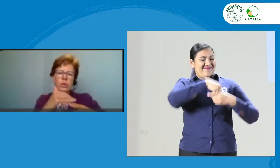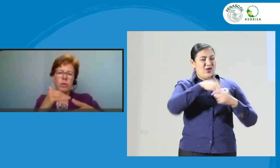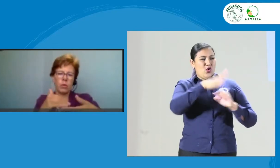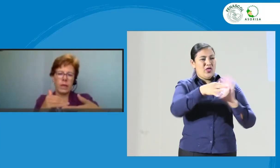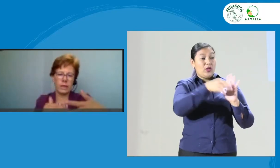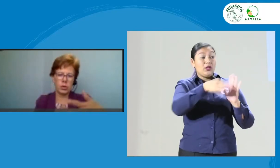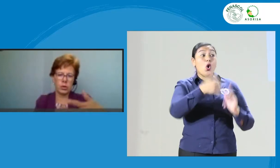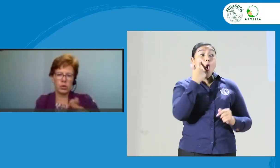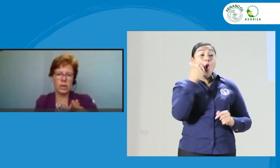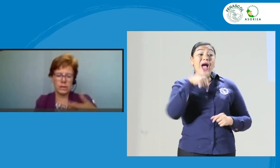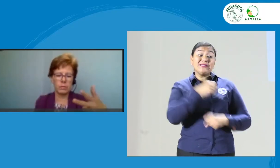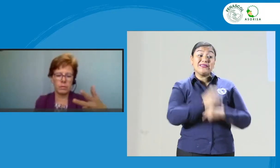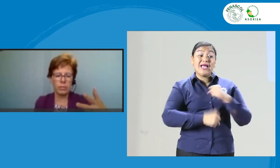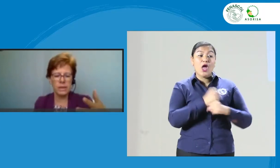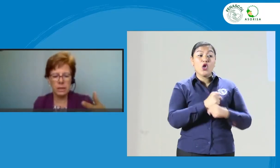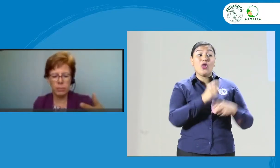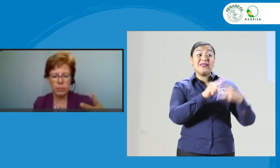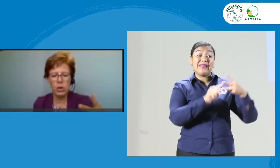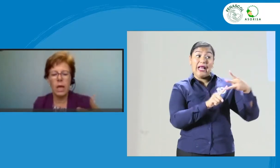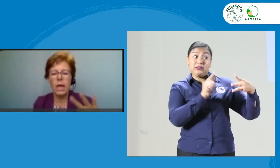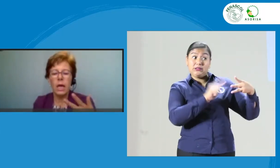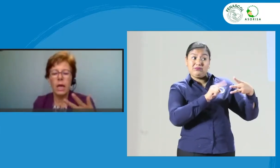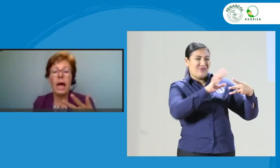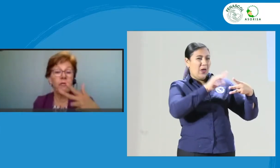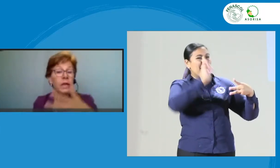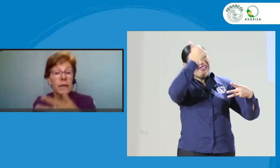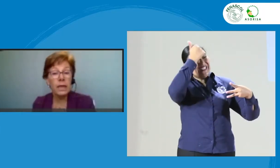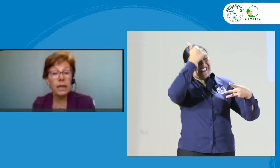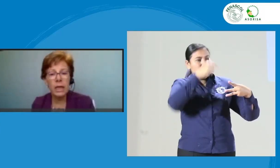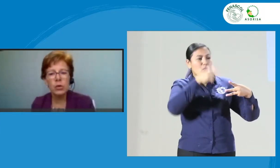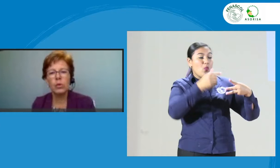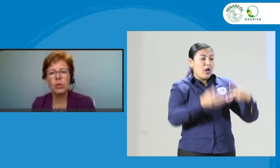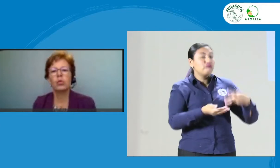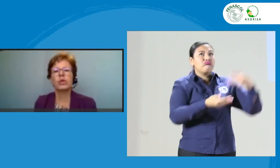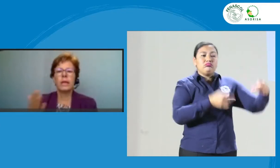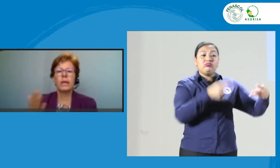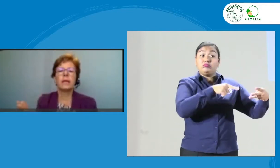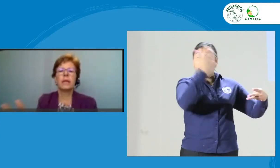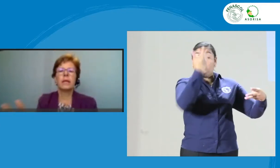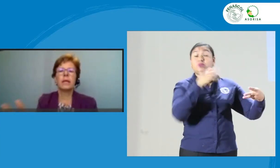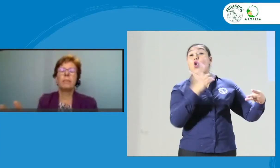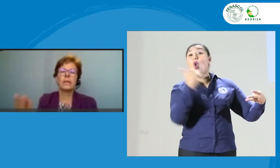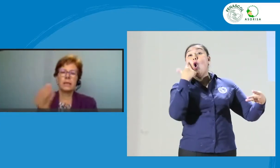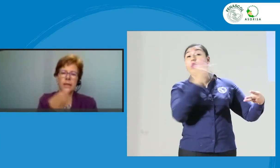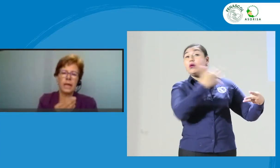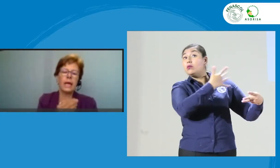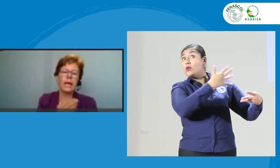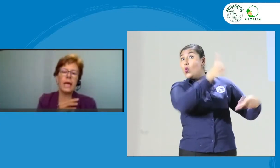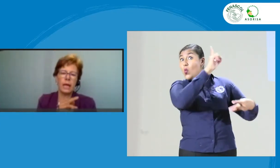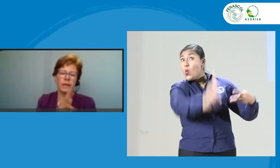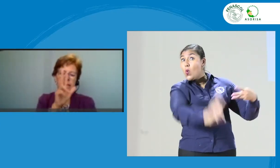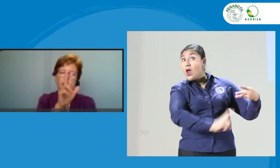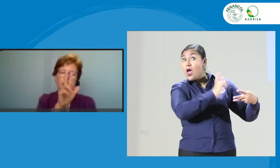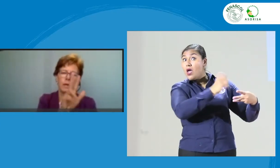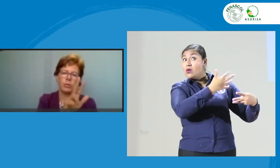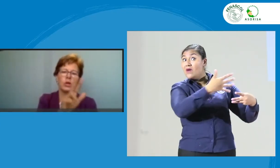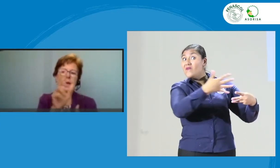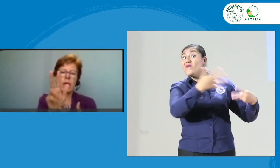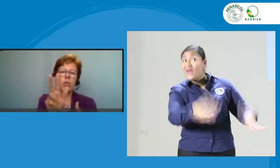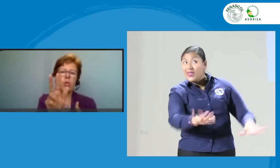evaluar en estos tres principios. Al final del año, usted va a tener que presentar tres ejemplos de cada uno